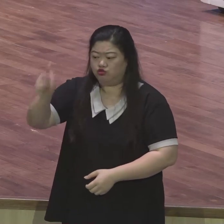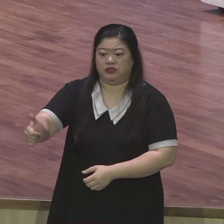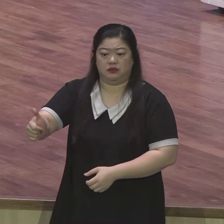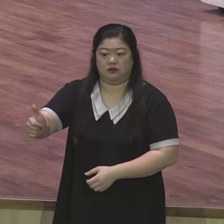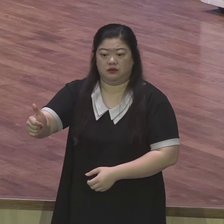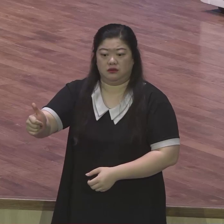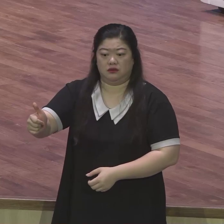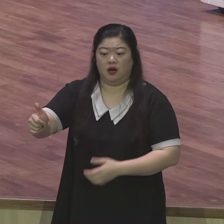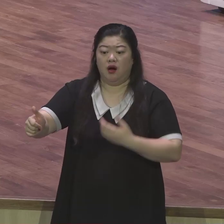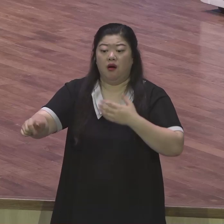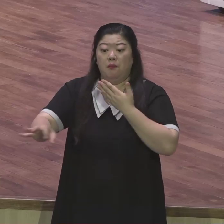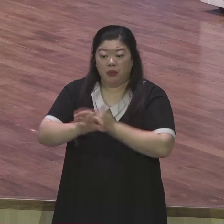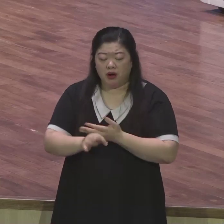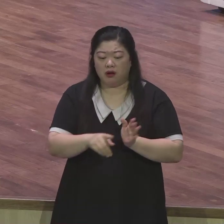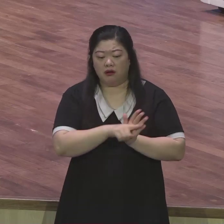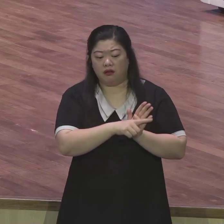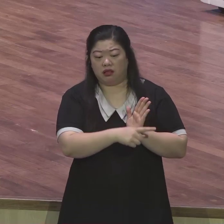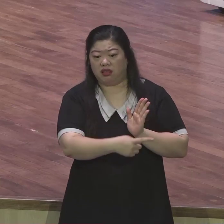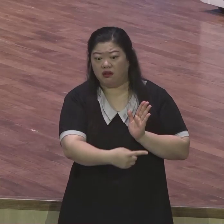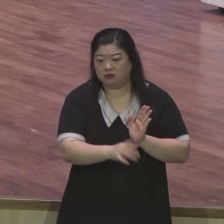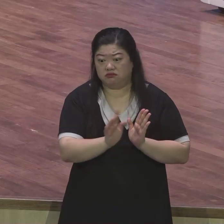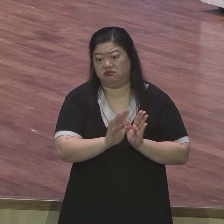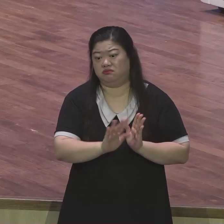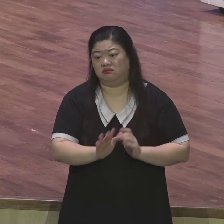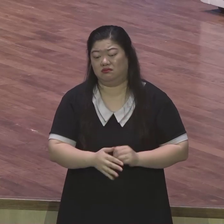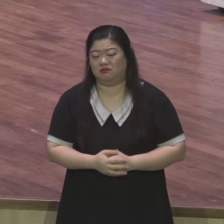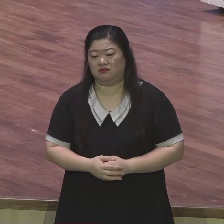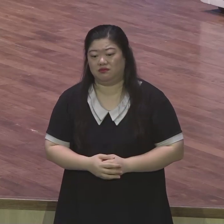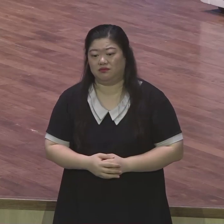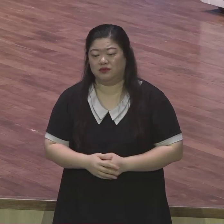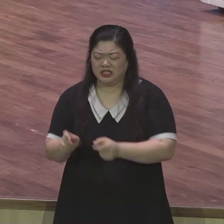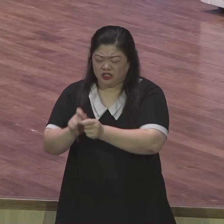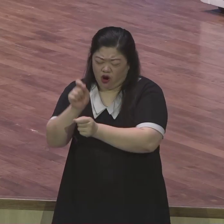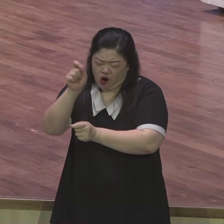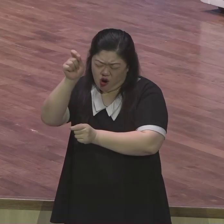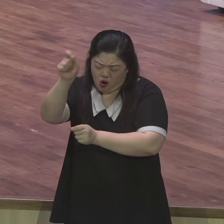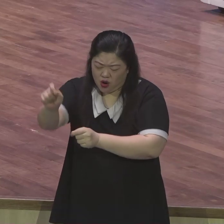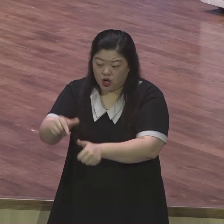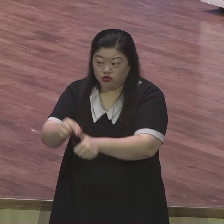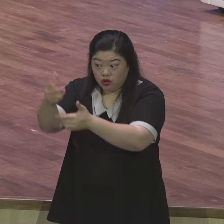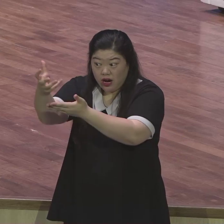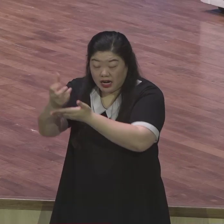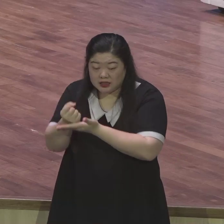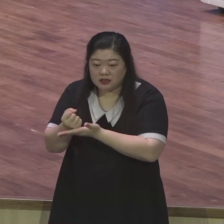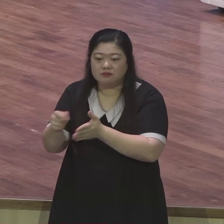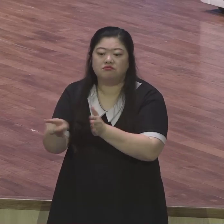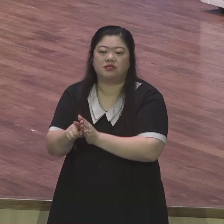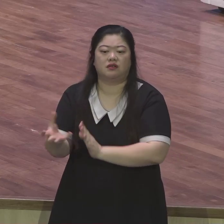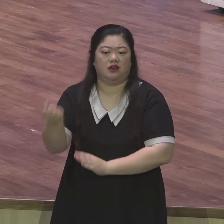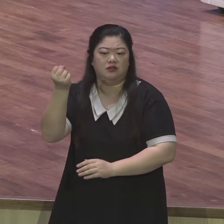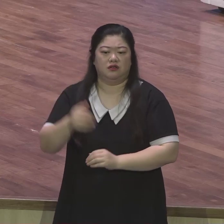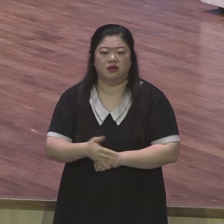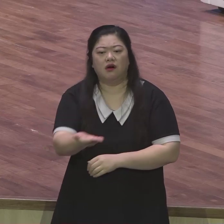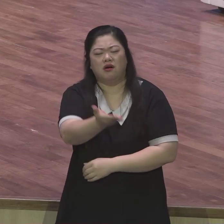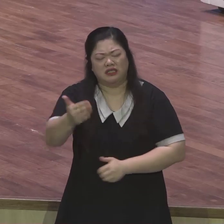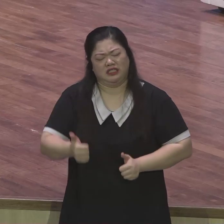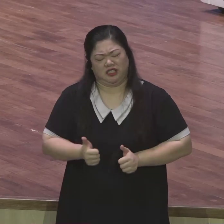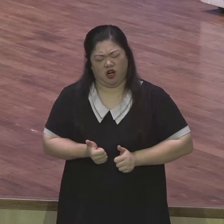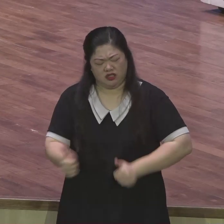오직 영혼을 구원하며 이루는 믿음을 가진 자니라 선포입니다 선포 열심히 해봐라가 아닙니다 예수 그리스도의